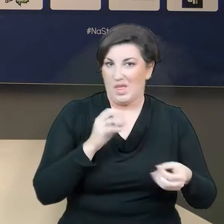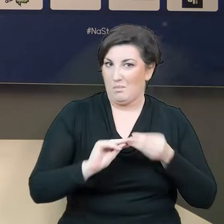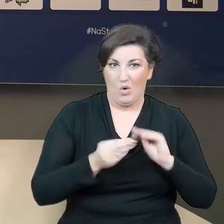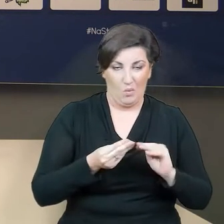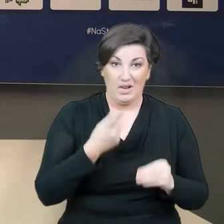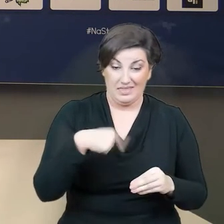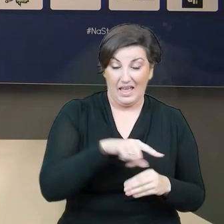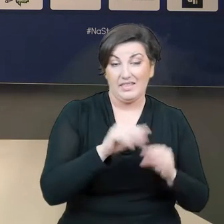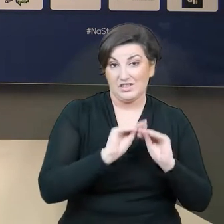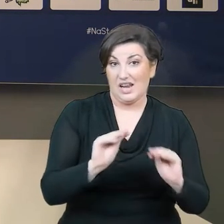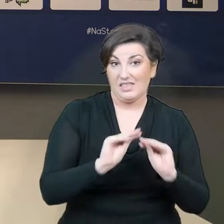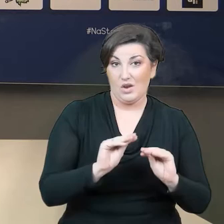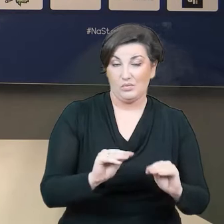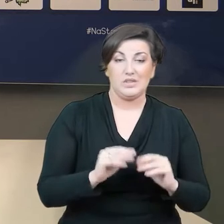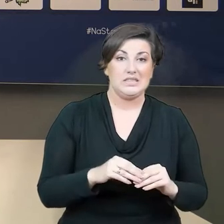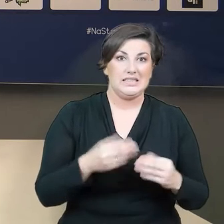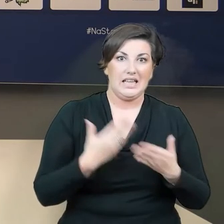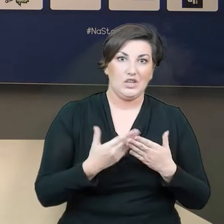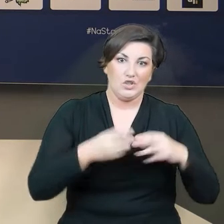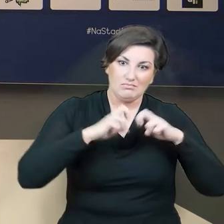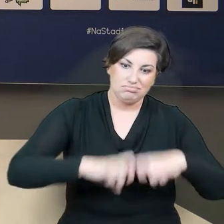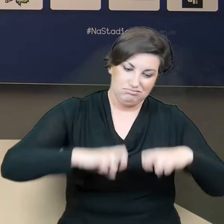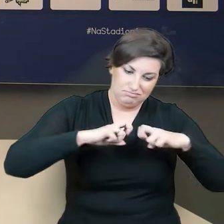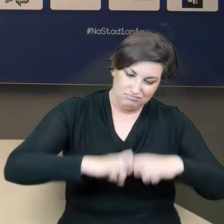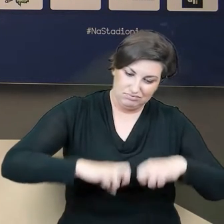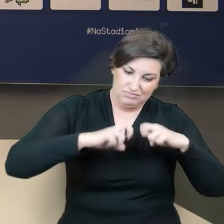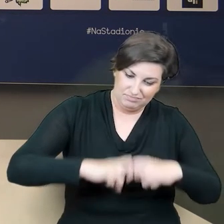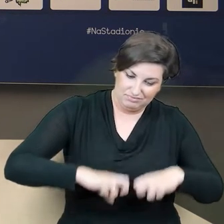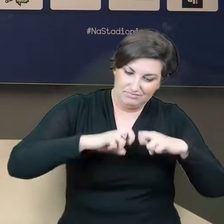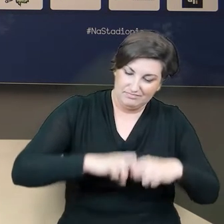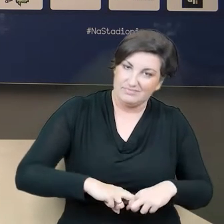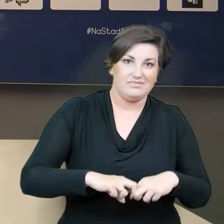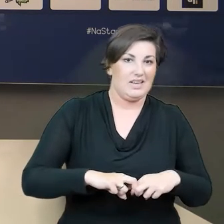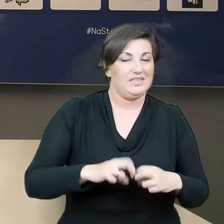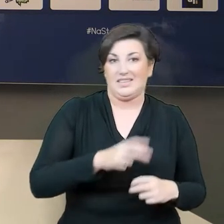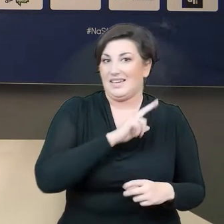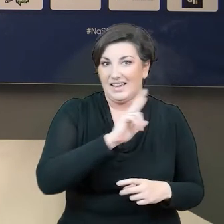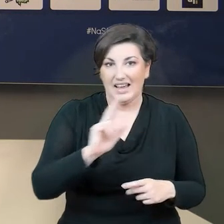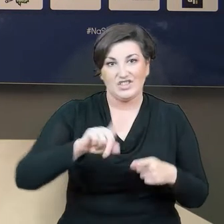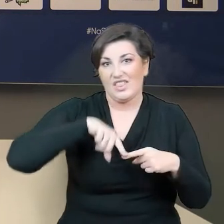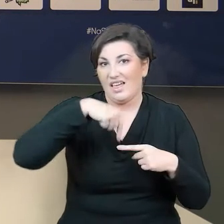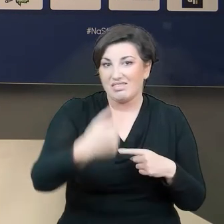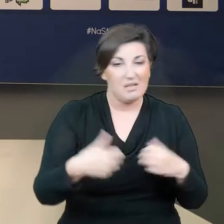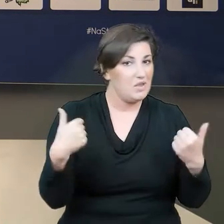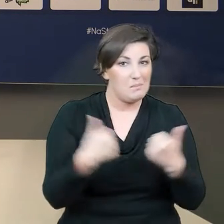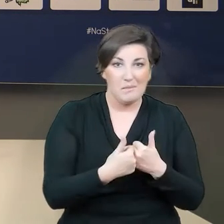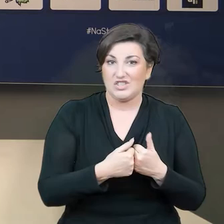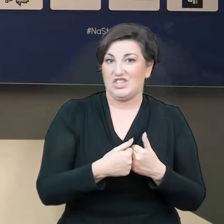diagnozujemy, diagnozujemy, ale i tak w każdym następnym meczu gdzieś będzie inna przyczyna straty